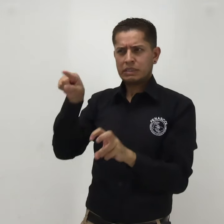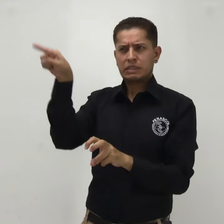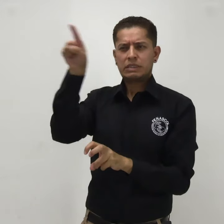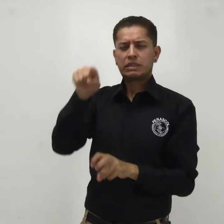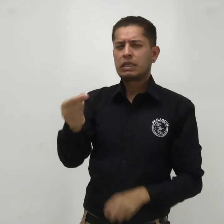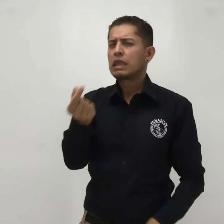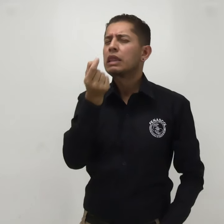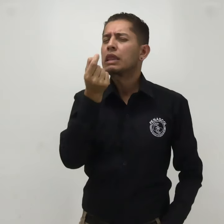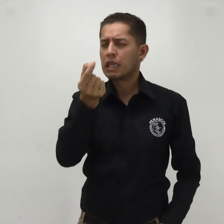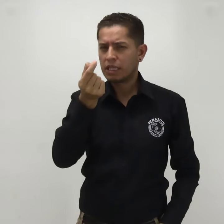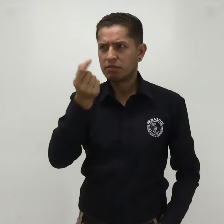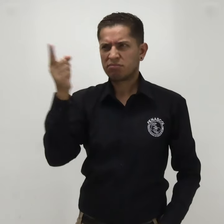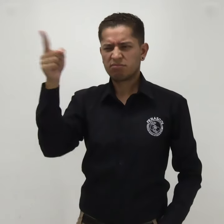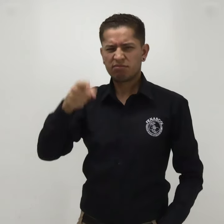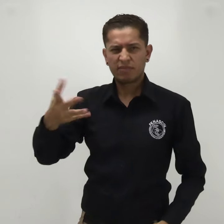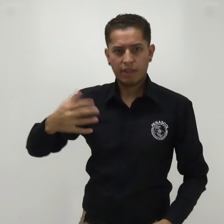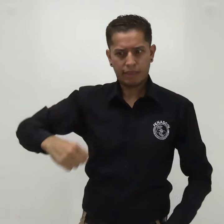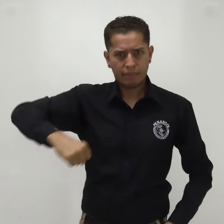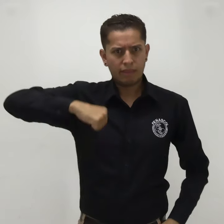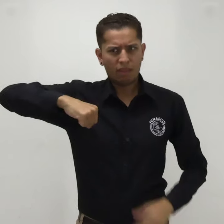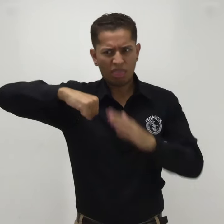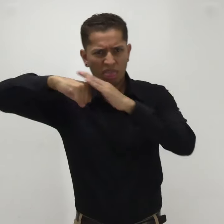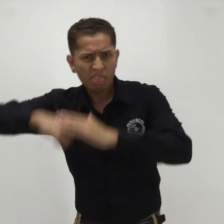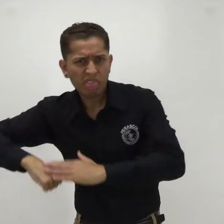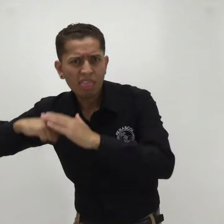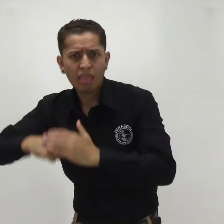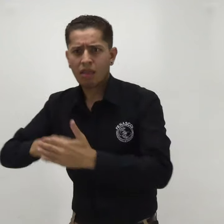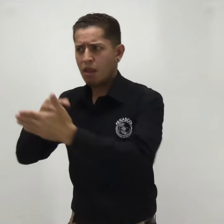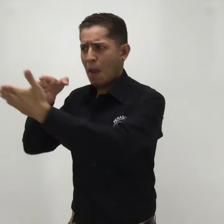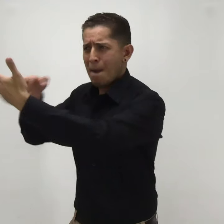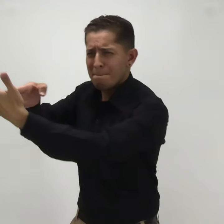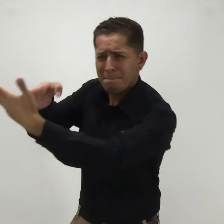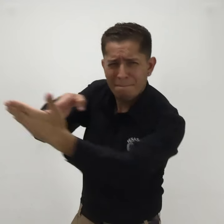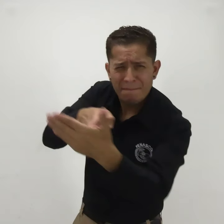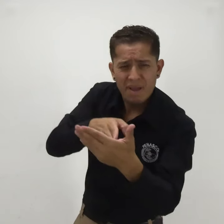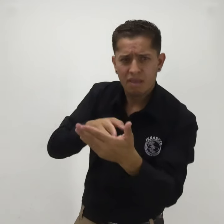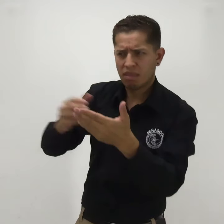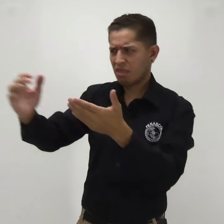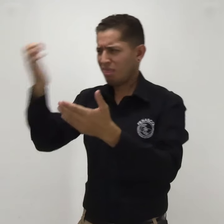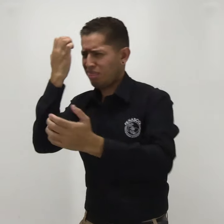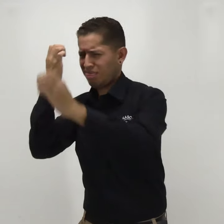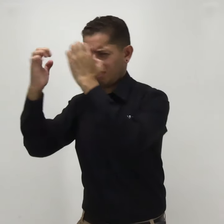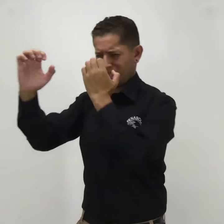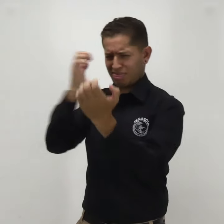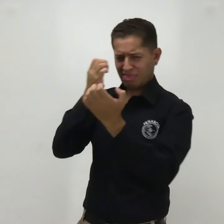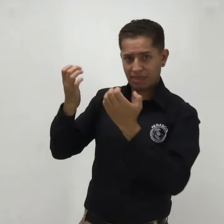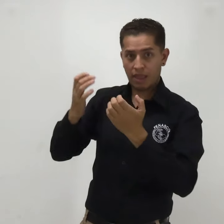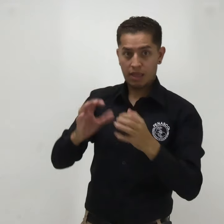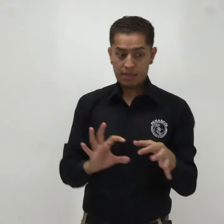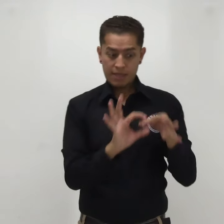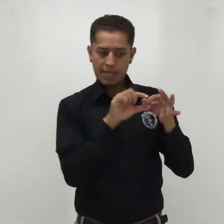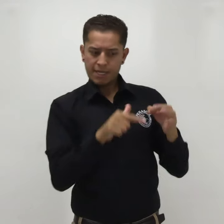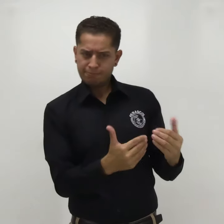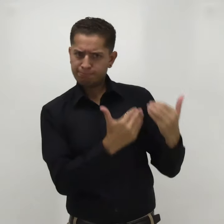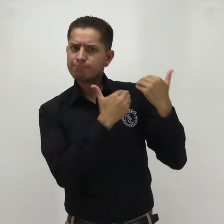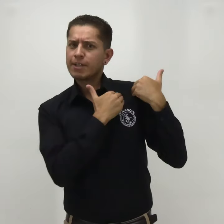de su diversidad y preocupa en gran manera la situación en el territorio nacional